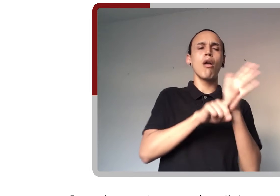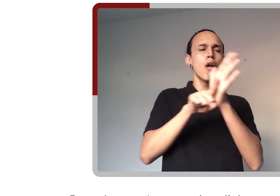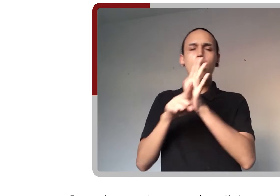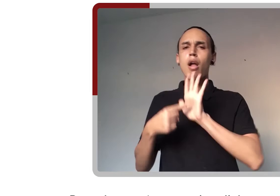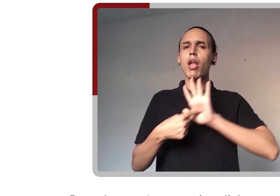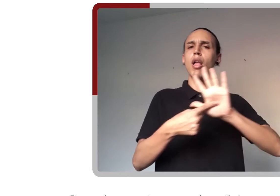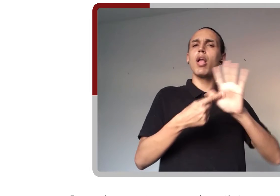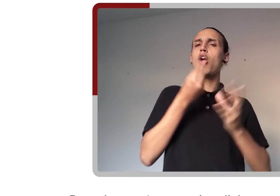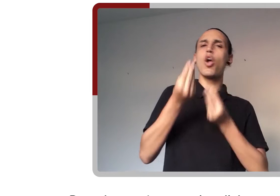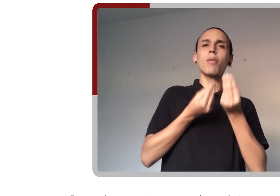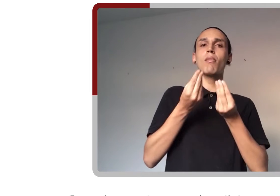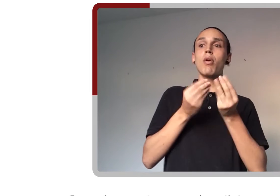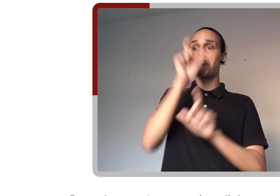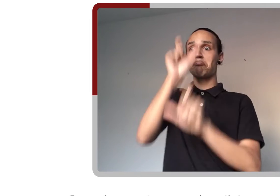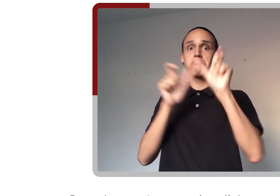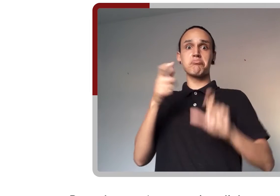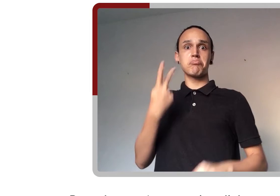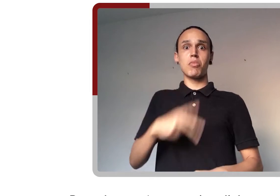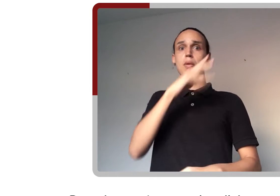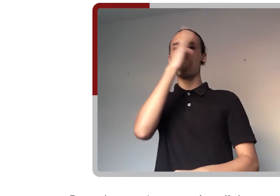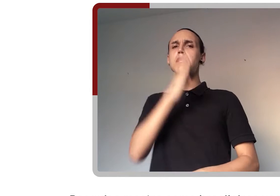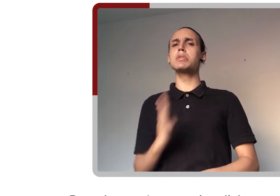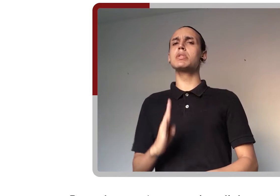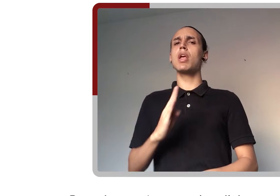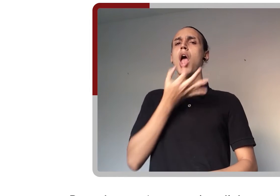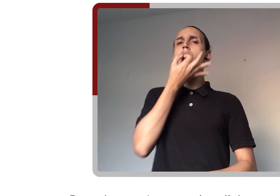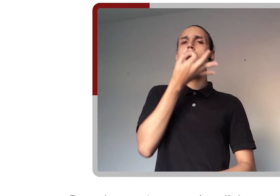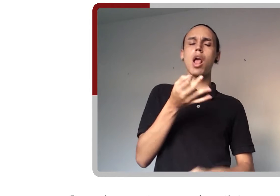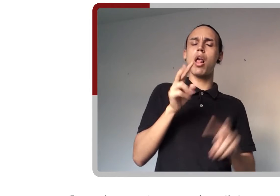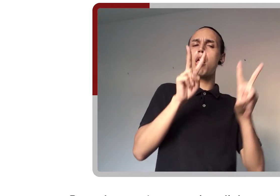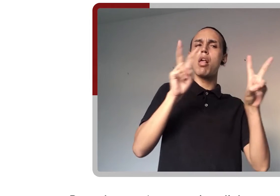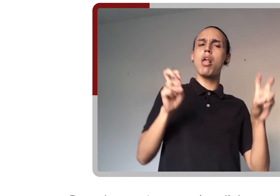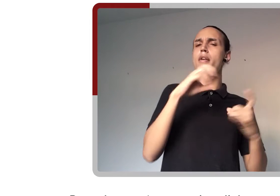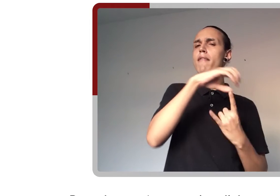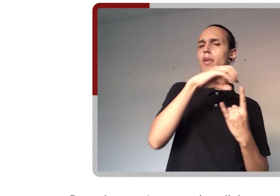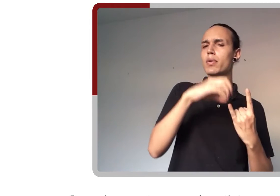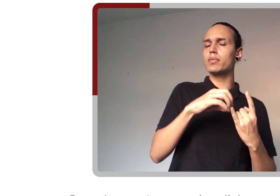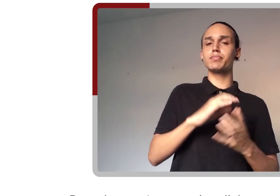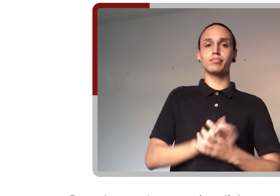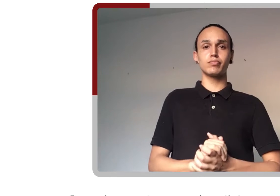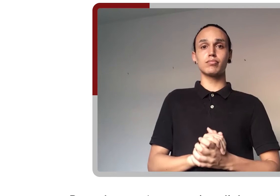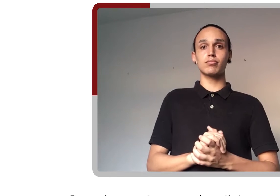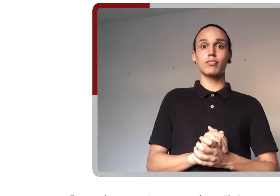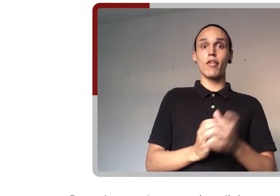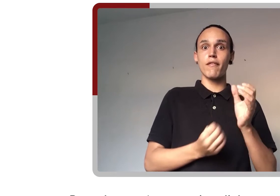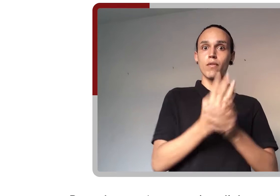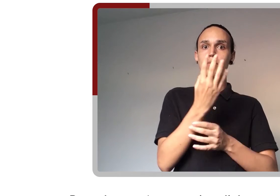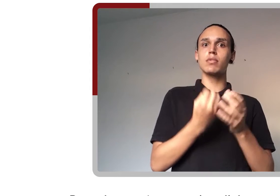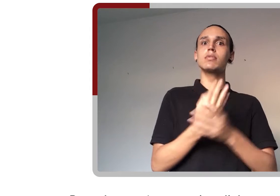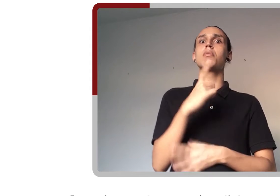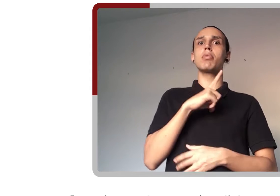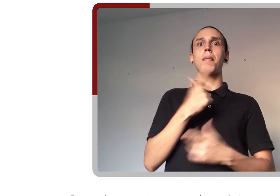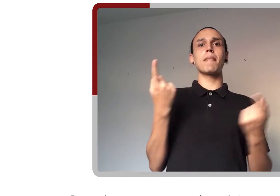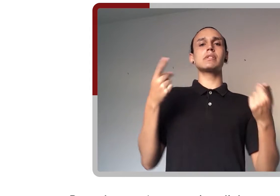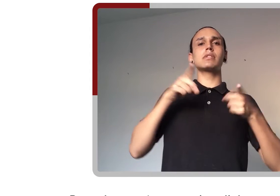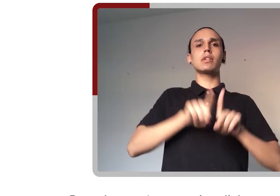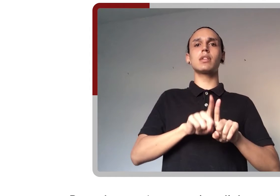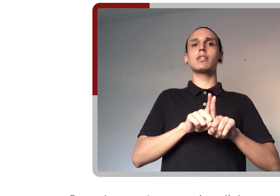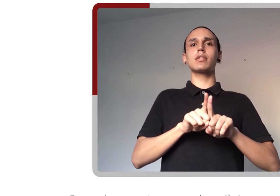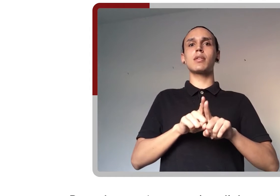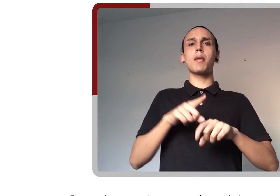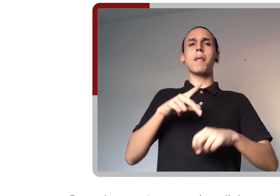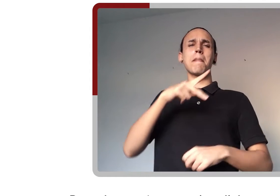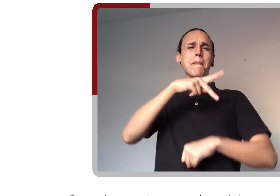Pesquisa mostra como brasileiros veem a Fiocruz. Fundação firma parceria em ciência